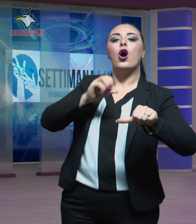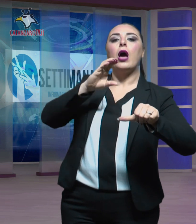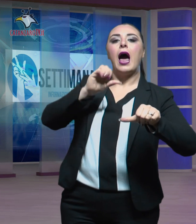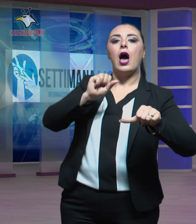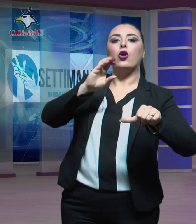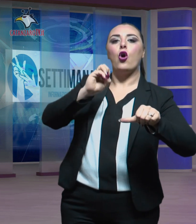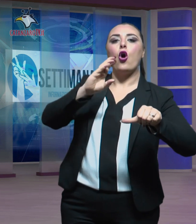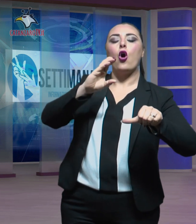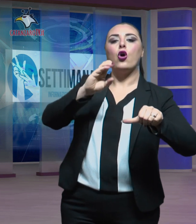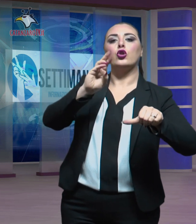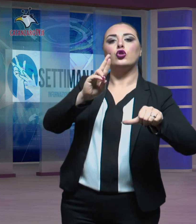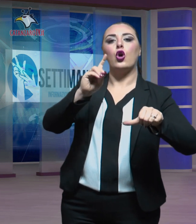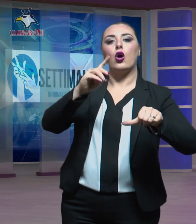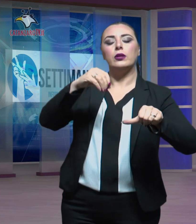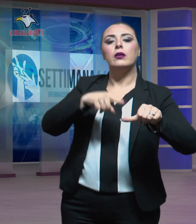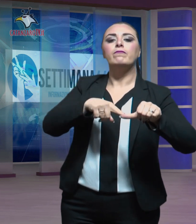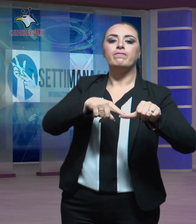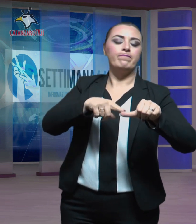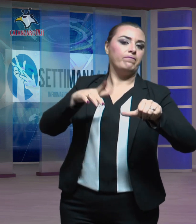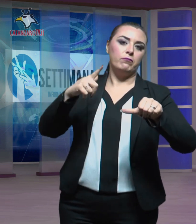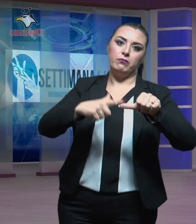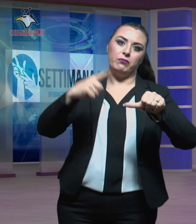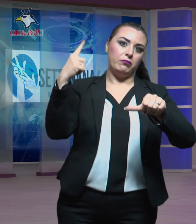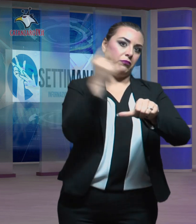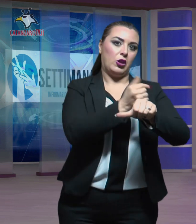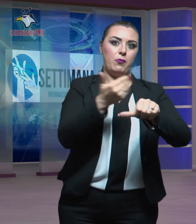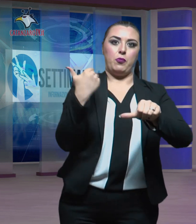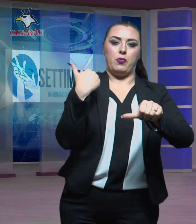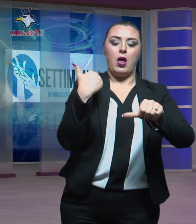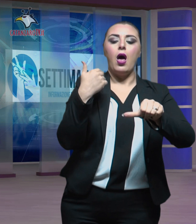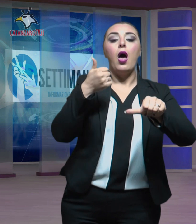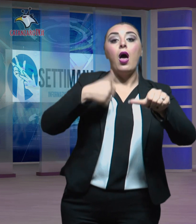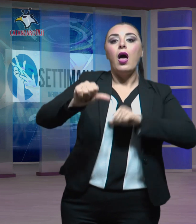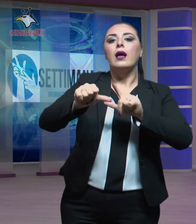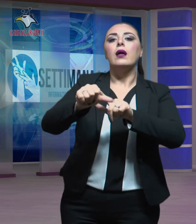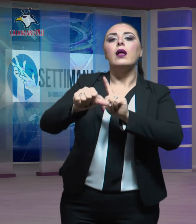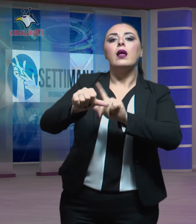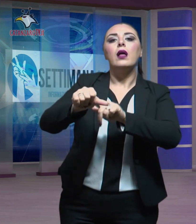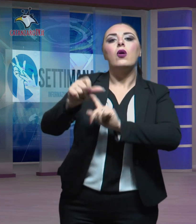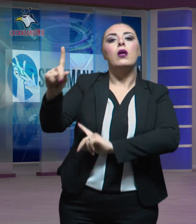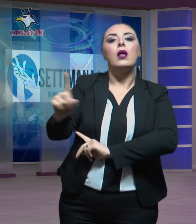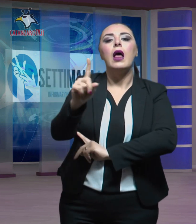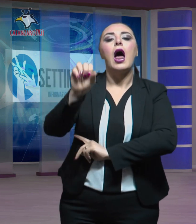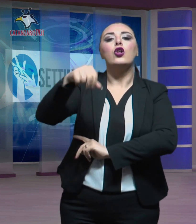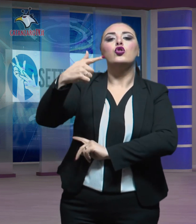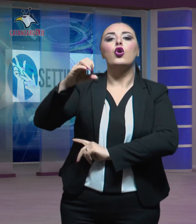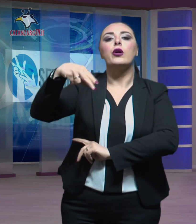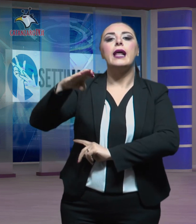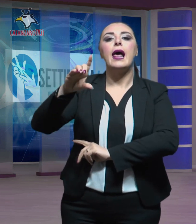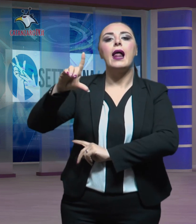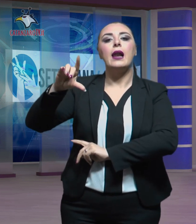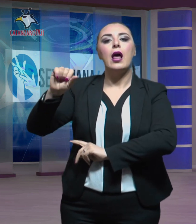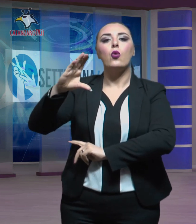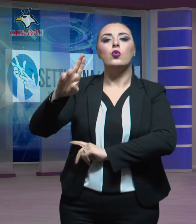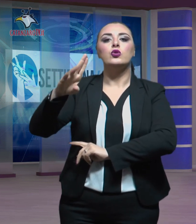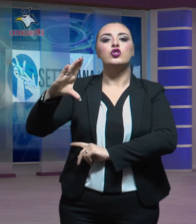che ha lasciato l'incarico ad inizio anno, arriva Antonella Cucciniello,